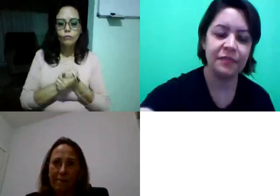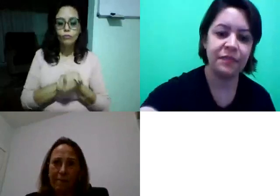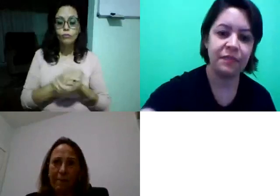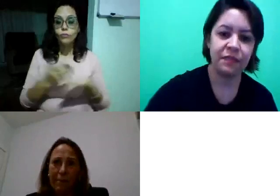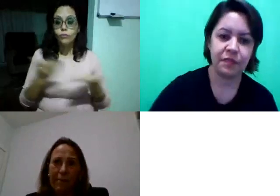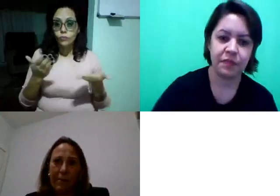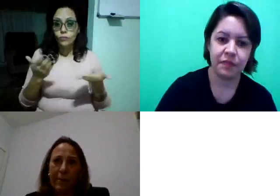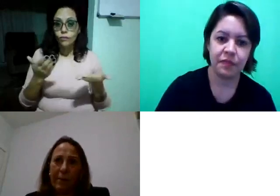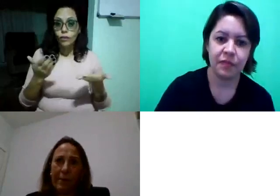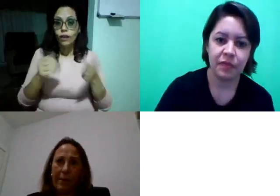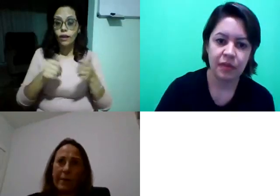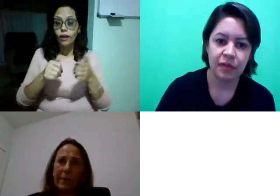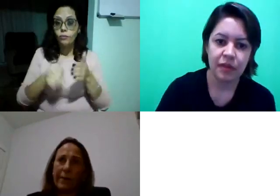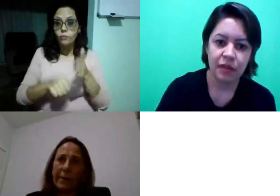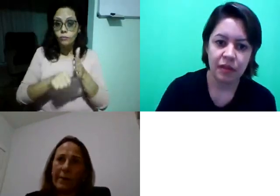Então,